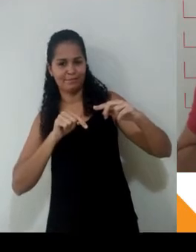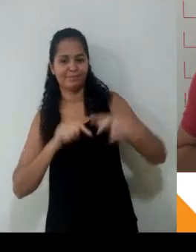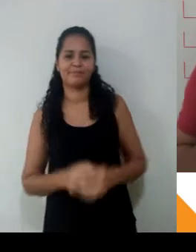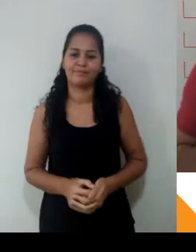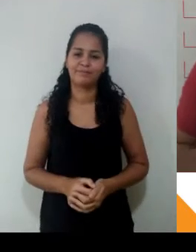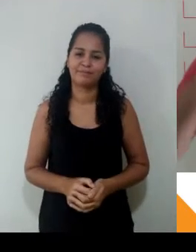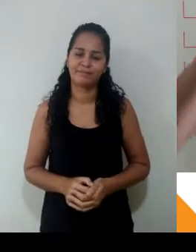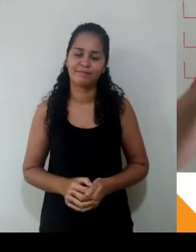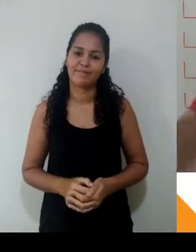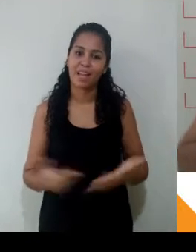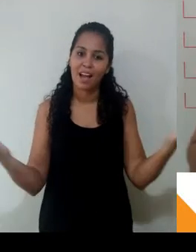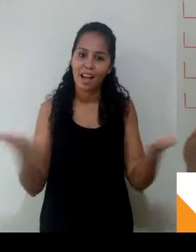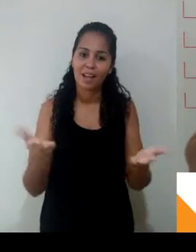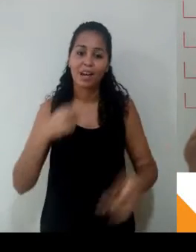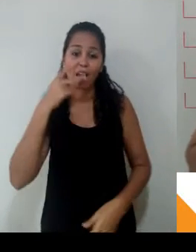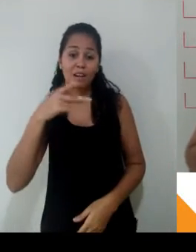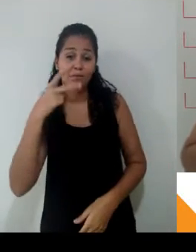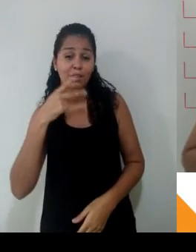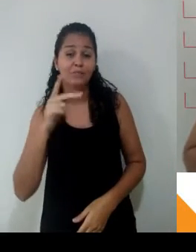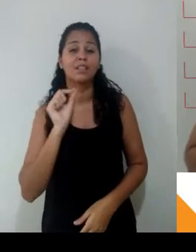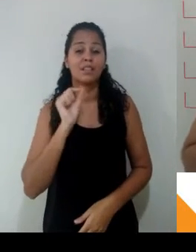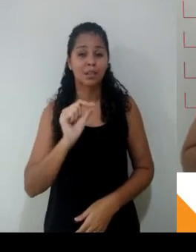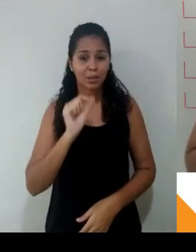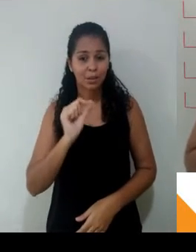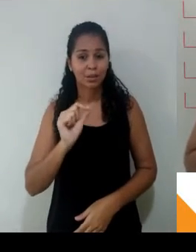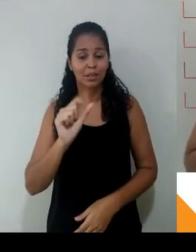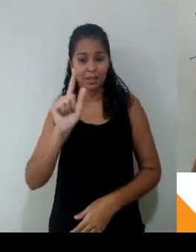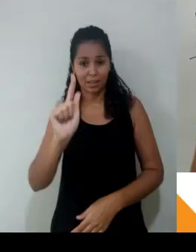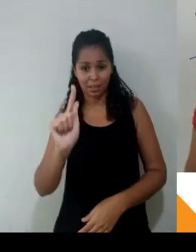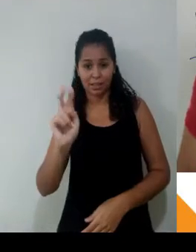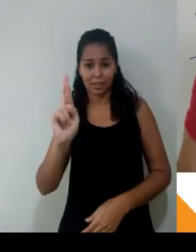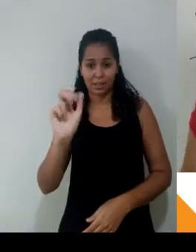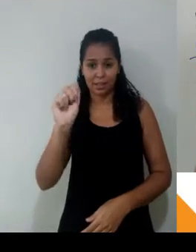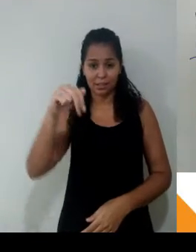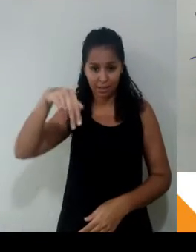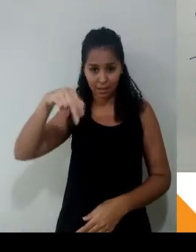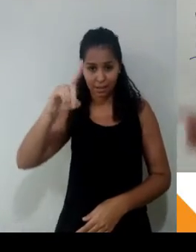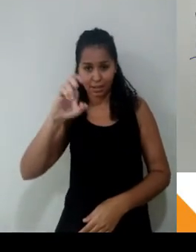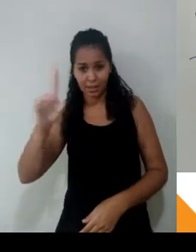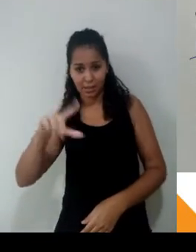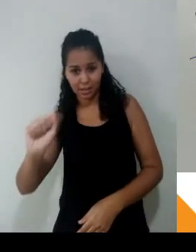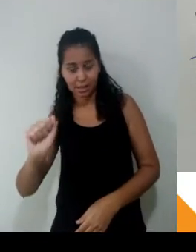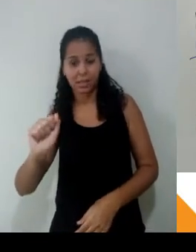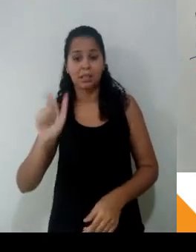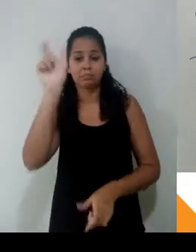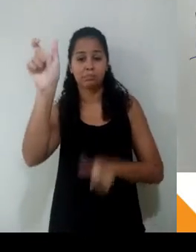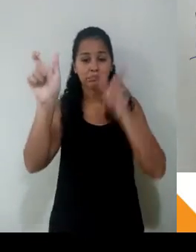parte de grandezas e regra de três. Maravilha? E agora nessa parte de grandeza, queridos, a gente vai começar com as grandezas que